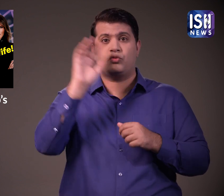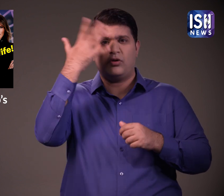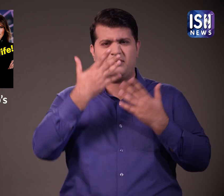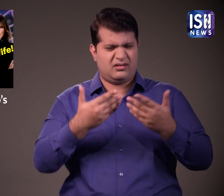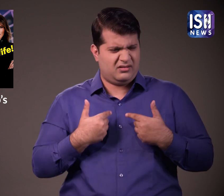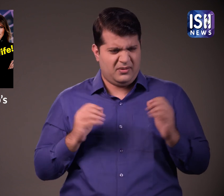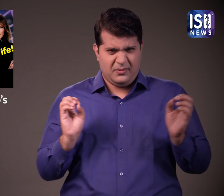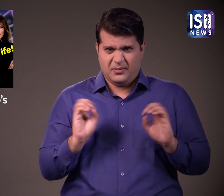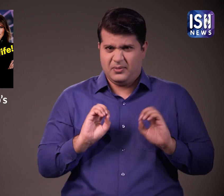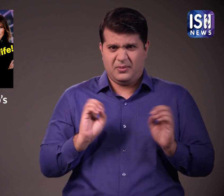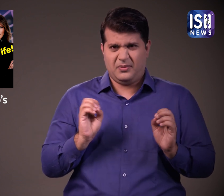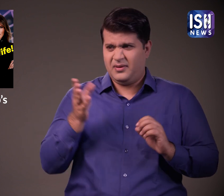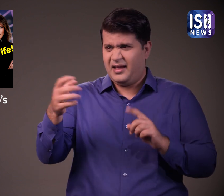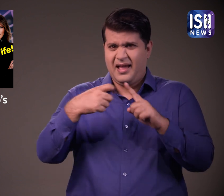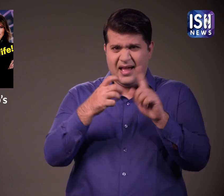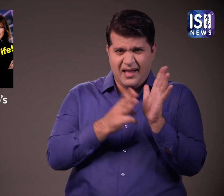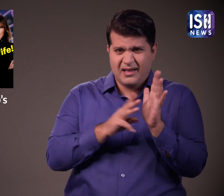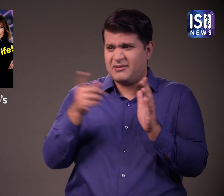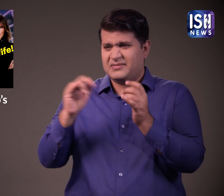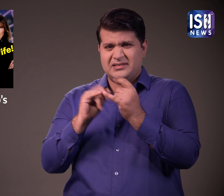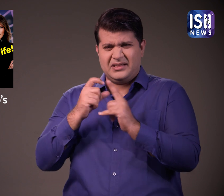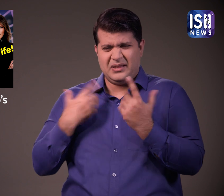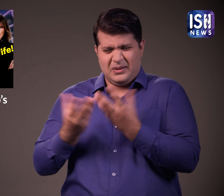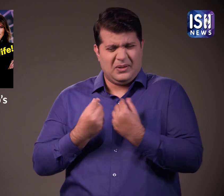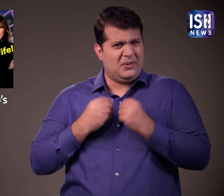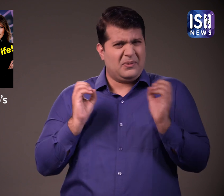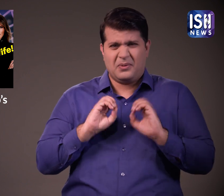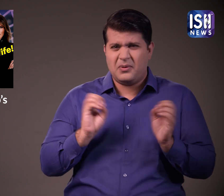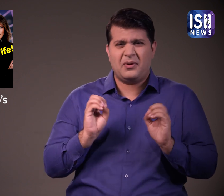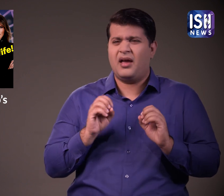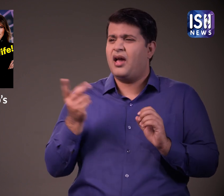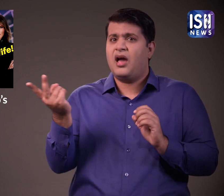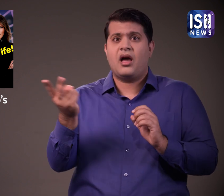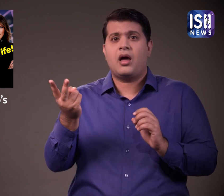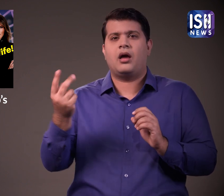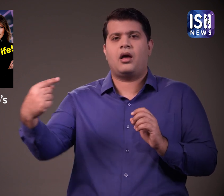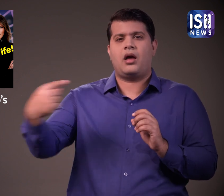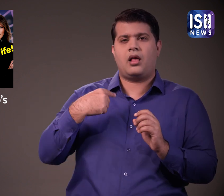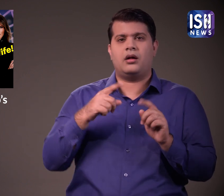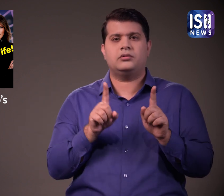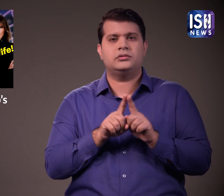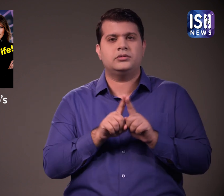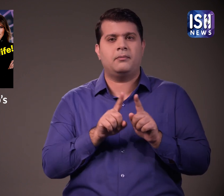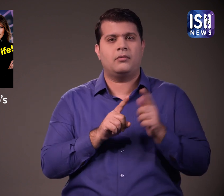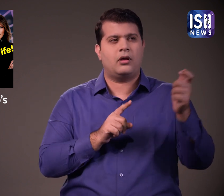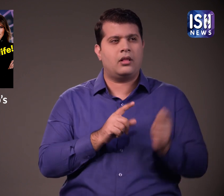वो हो डैनियल्स के साथ संबन से इंकार कर रहे है लेकिन जबरन्वसूली का शिकार होने का दावा करते हुए